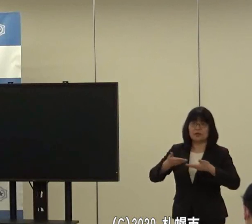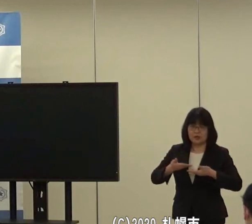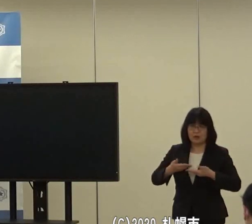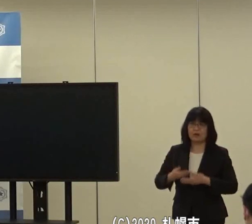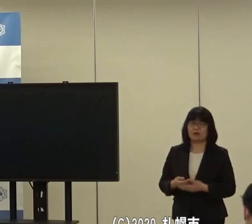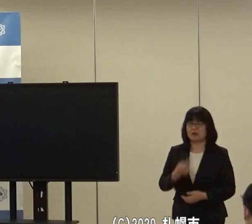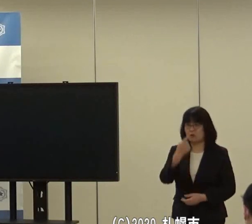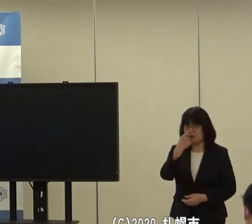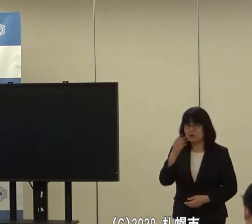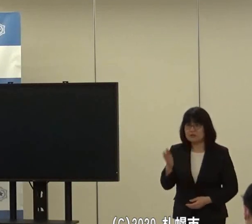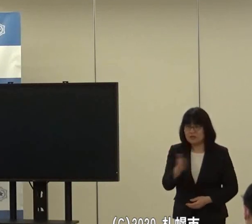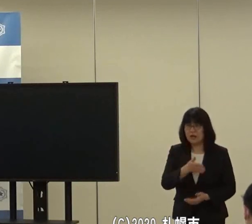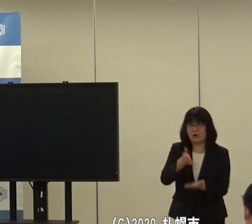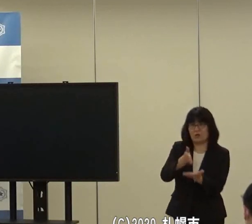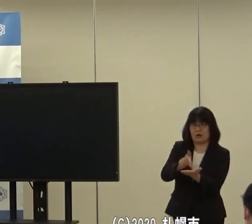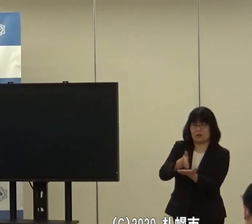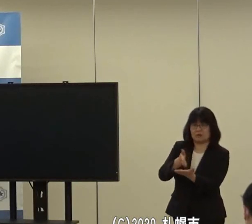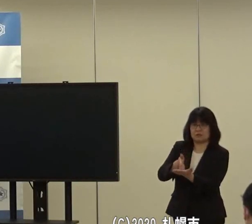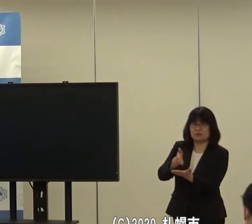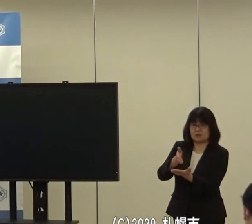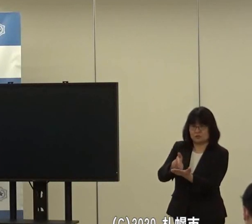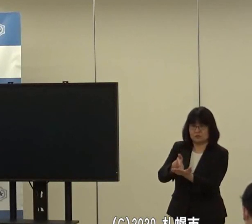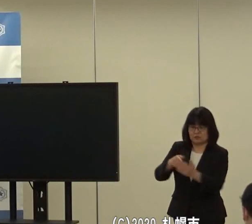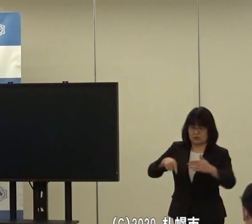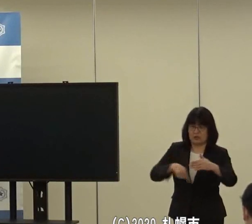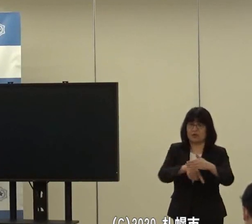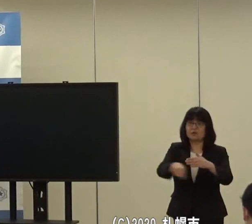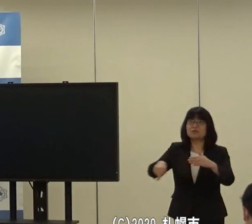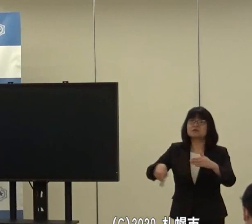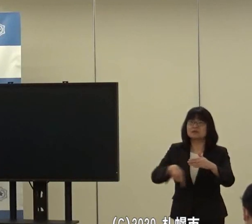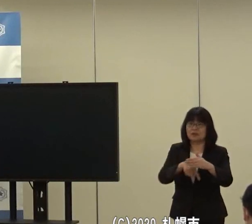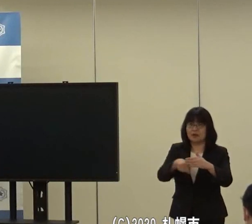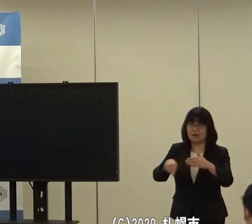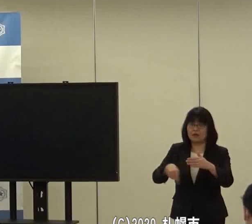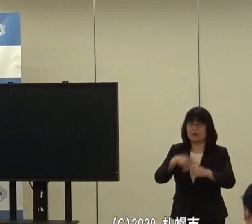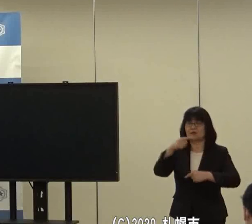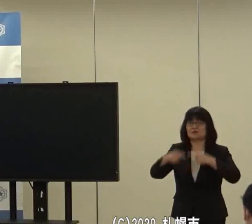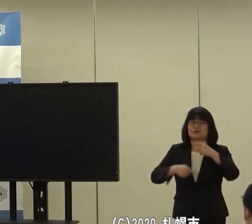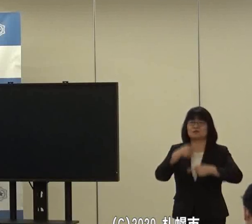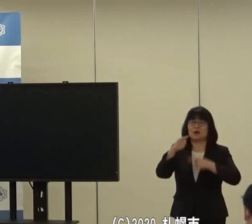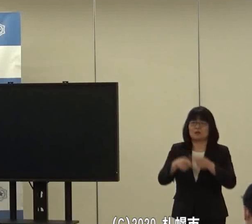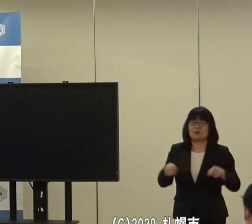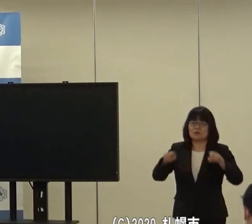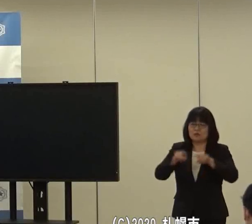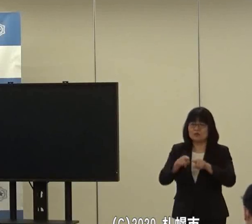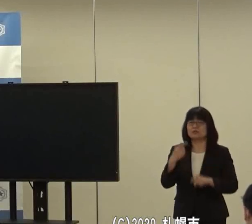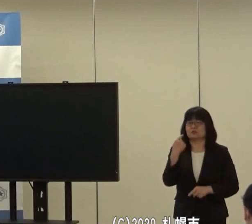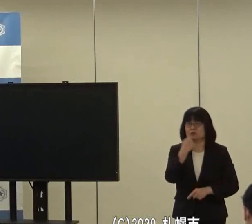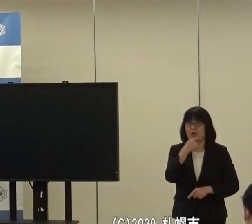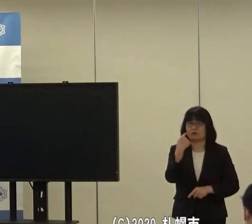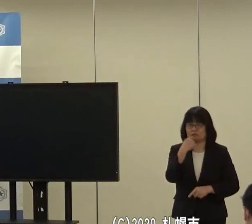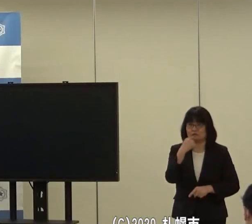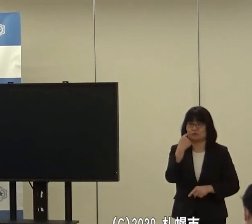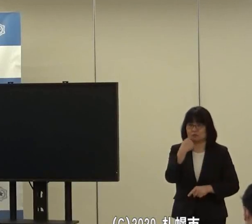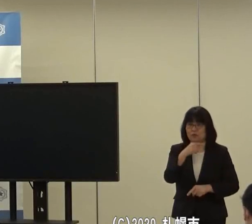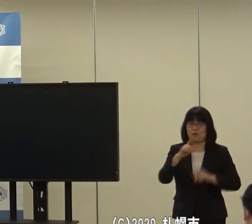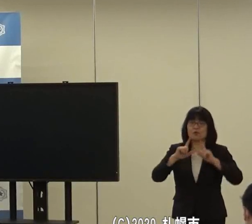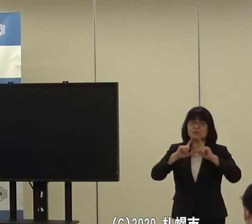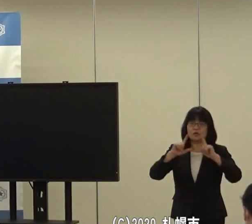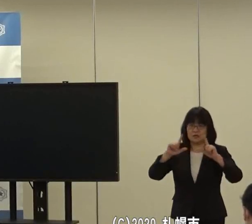私からお話をさせていただく内容について手話の同時通訳でお伝えをさせていただ